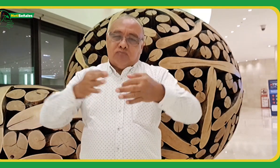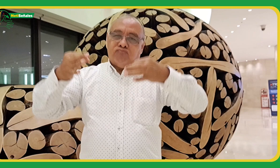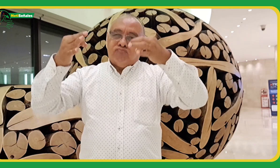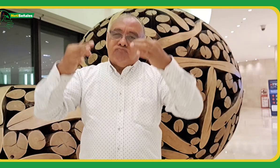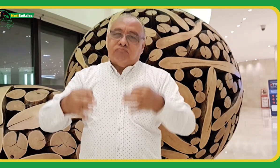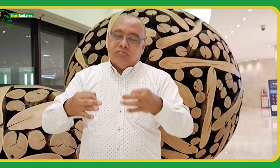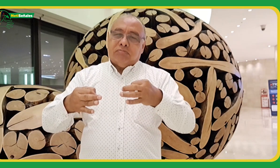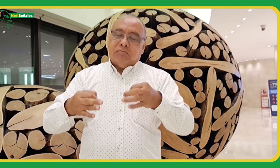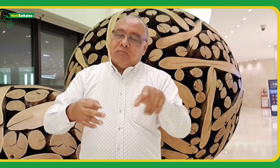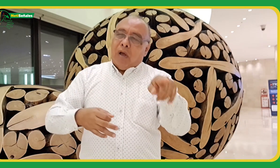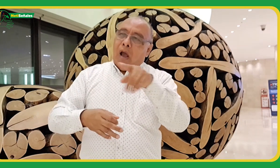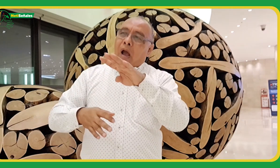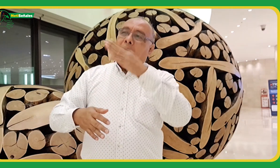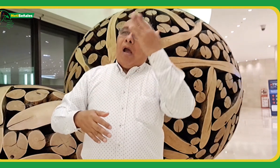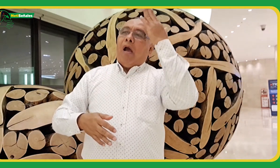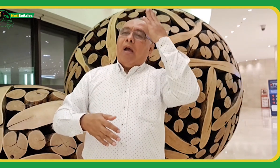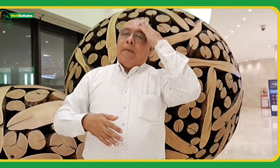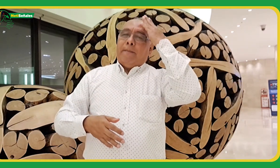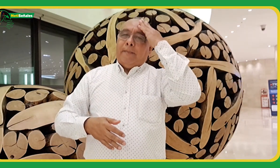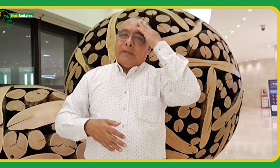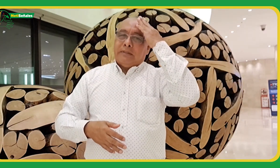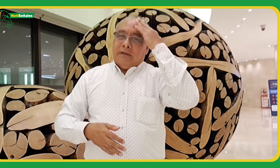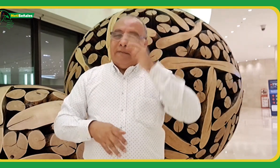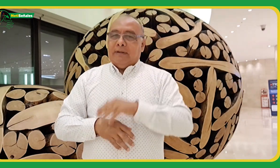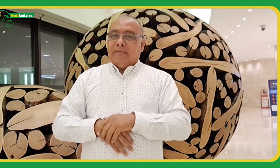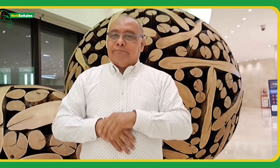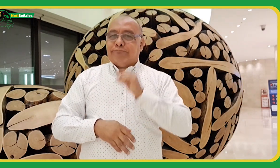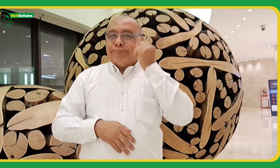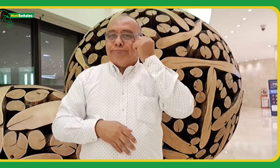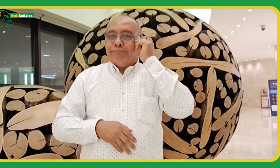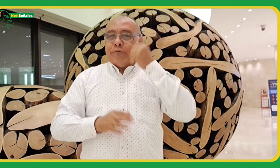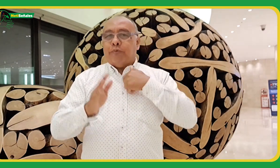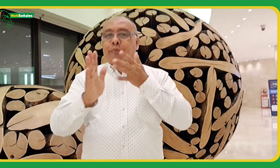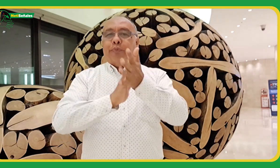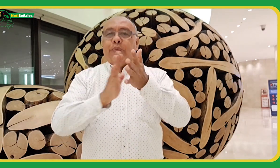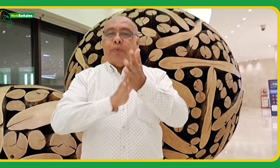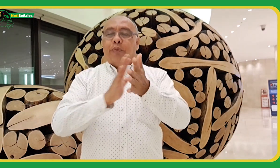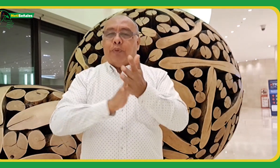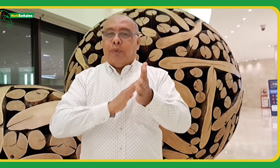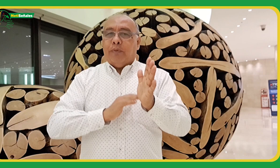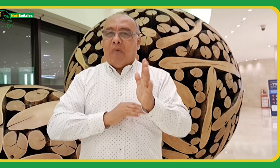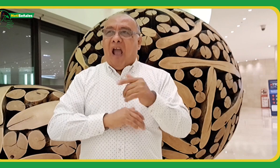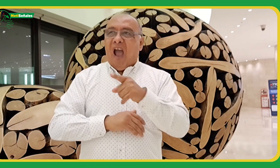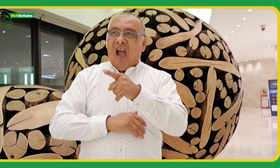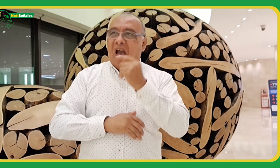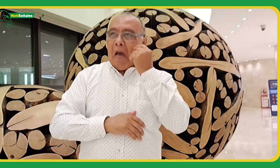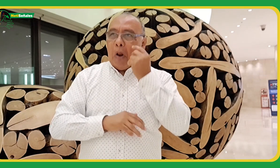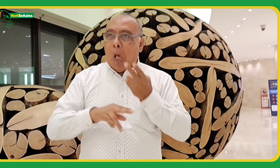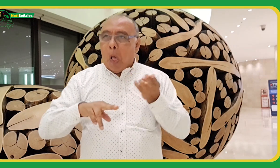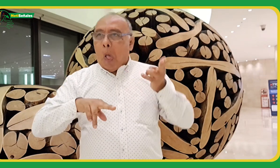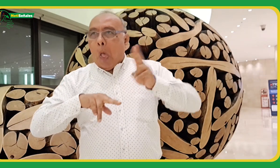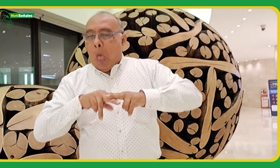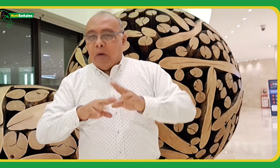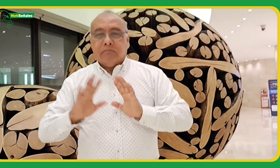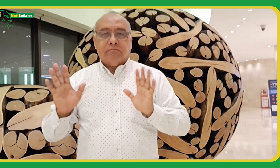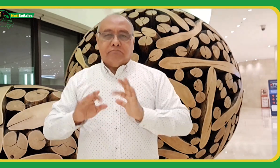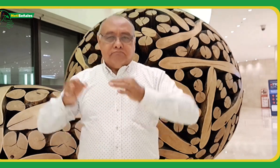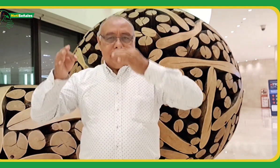Y evitamos que crean que porque soy yo, Henry Mejía, el que da él la información no es fiable, sino